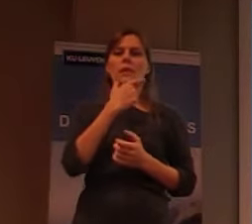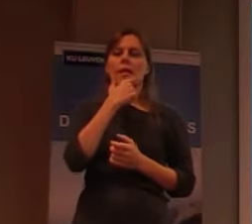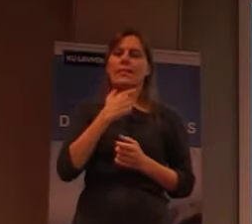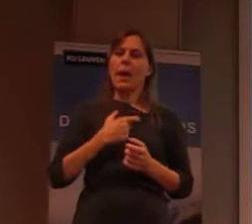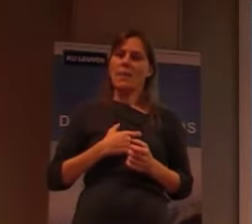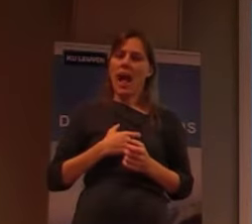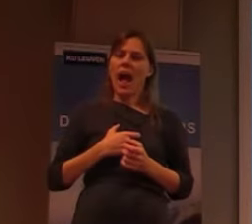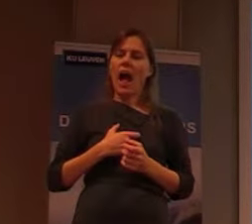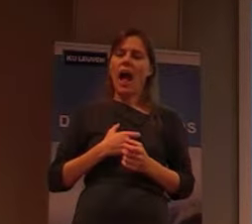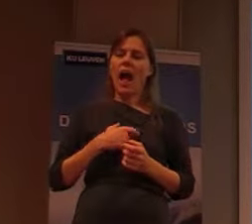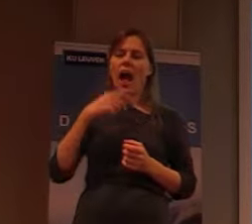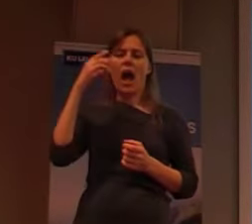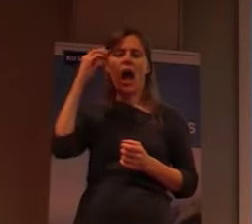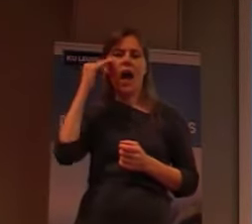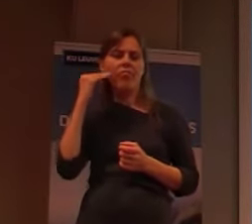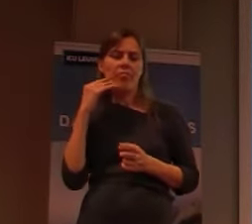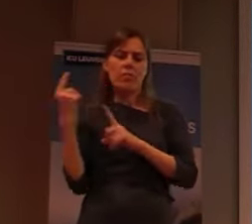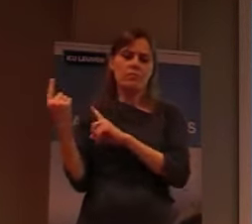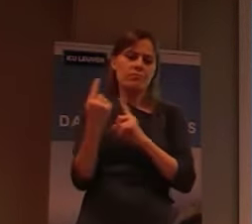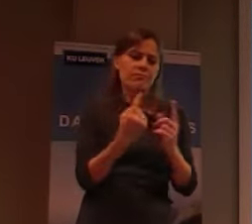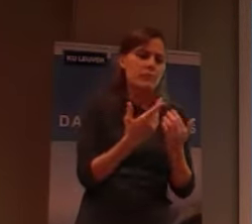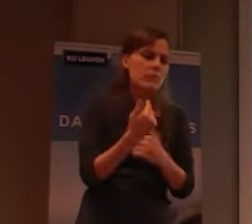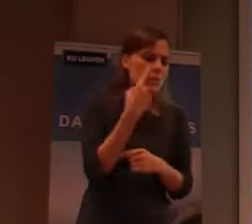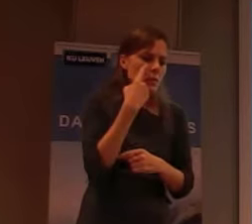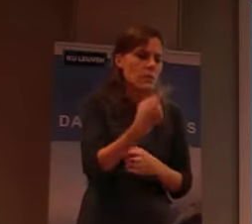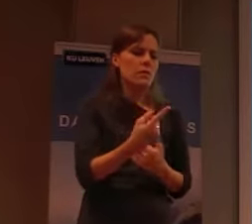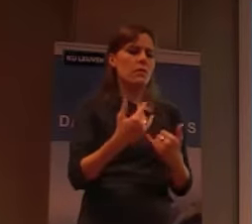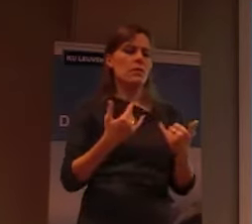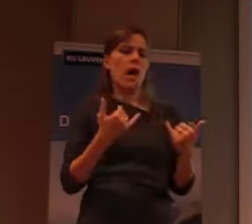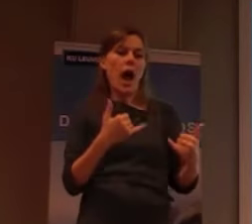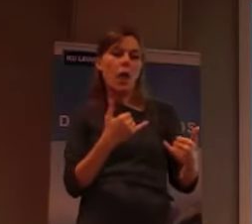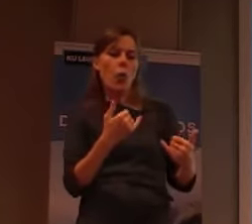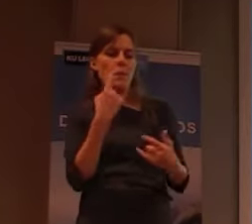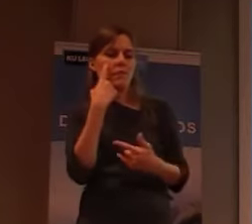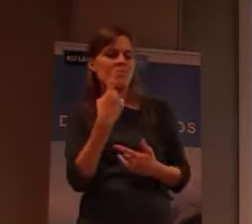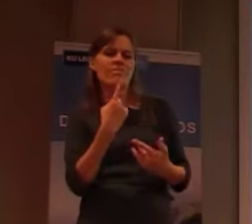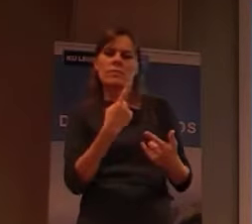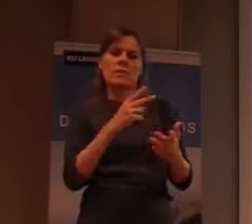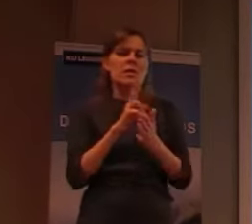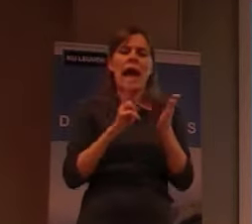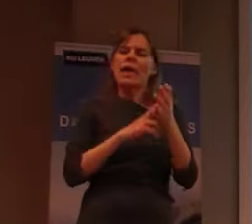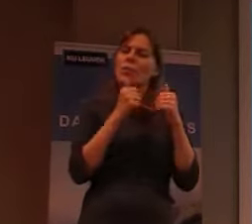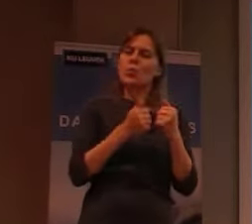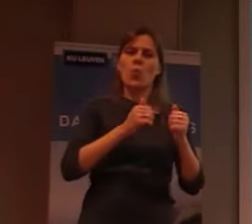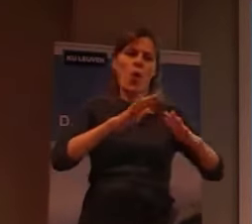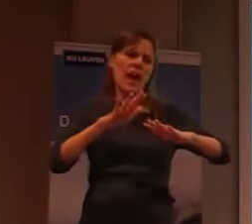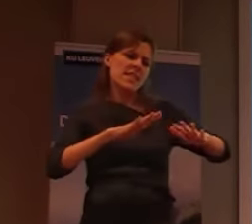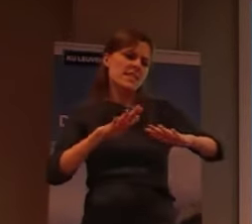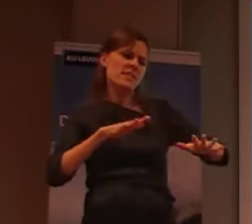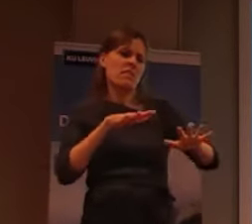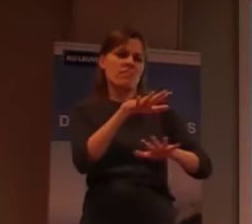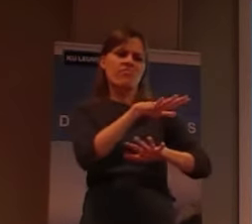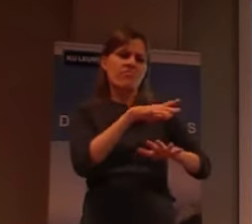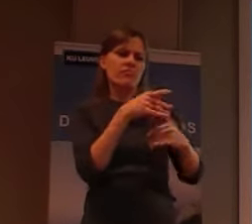goed georganiseerd was, en, een van zijn verdiensten, is dat hij, dat hij,